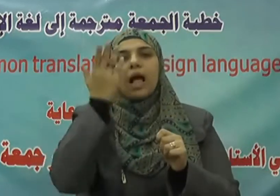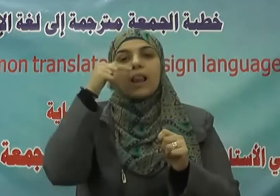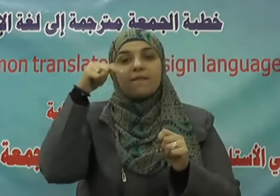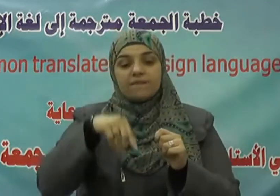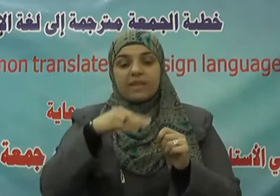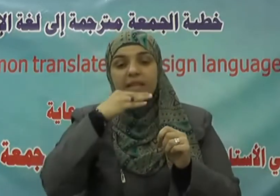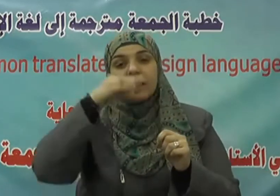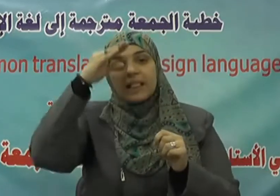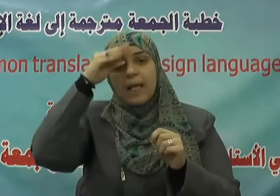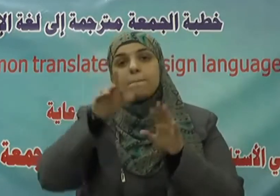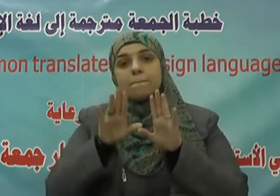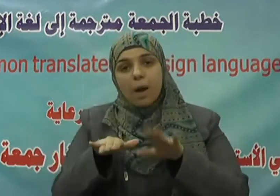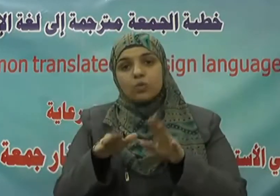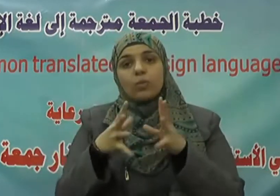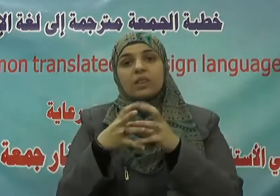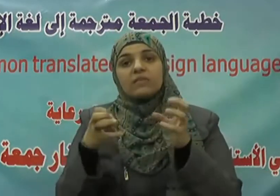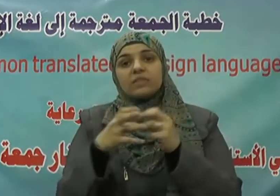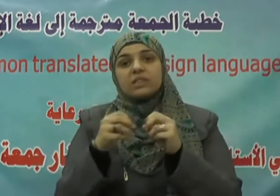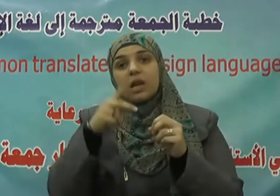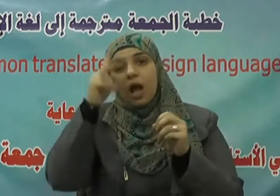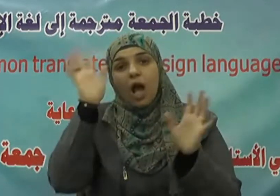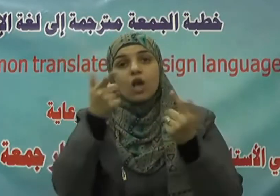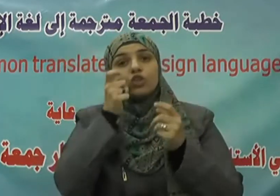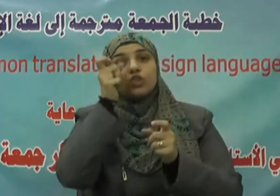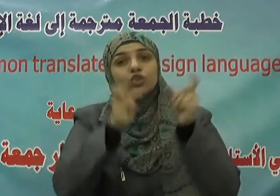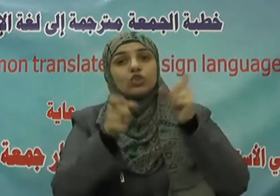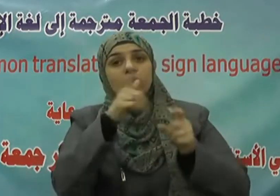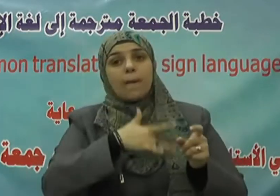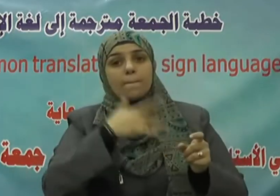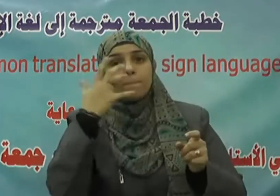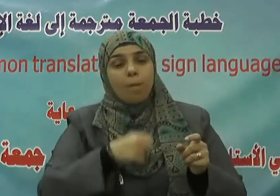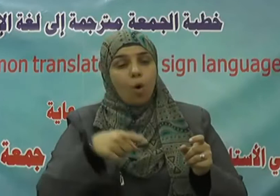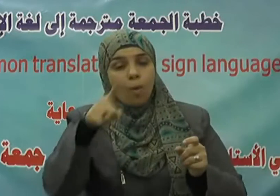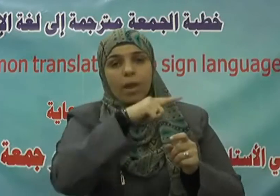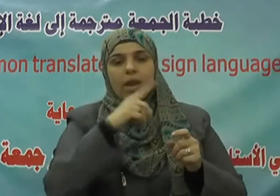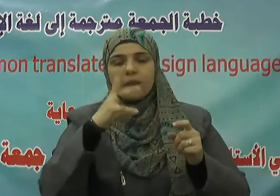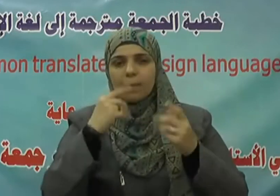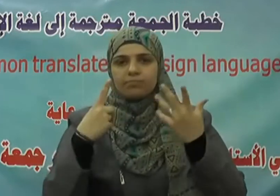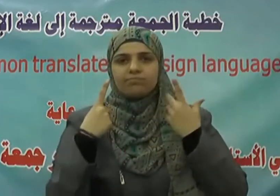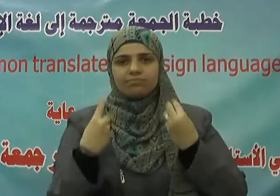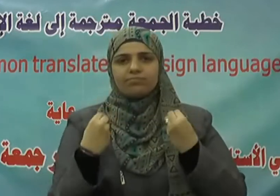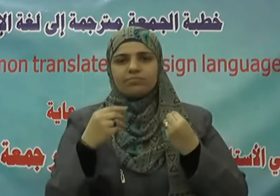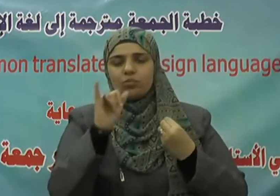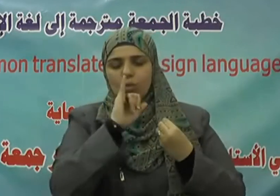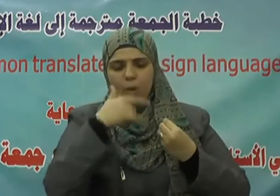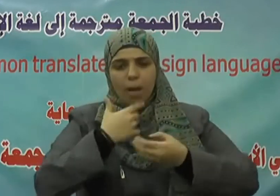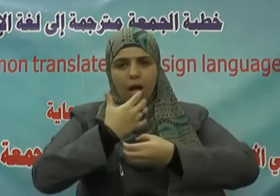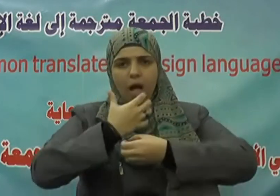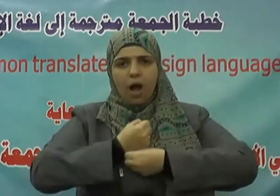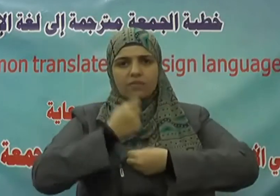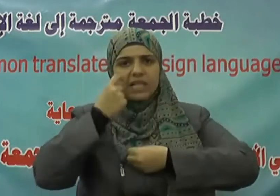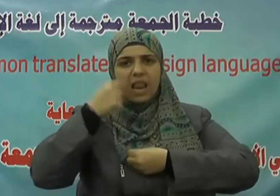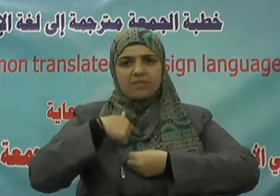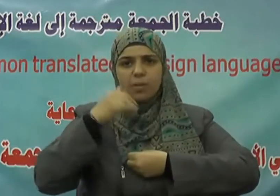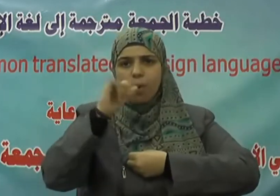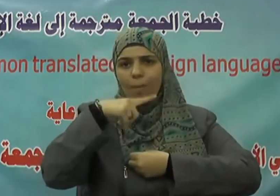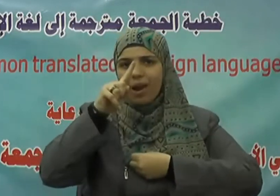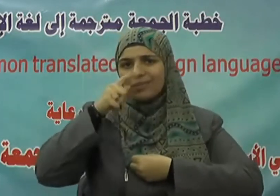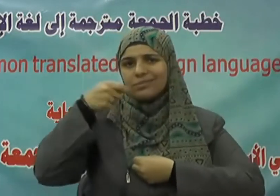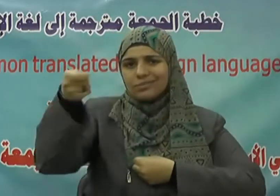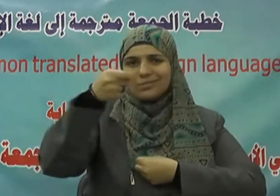الكريم للمؤمن أن ينزه نفسه عن كل ما يؤذي مشاعر الناس